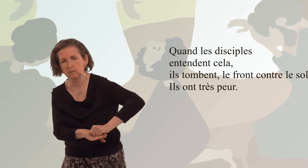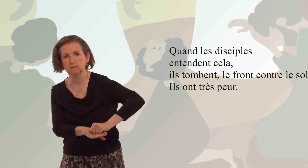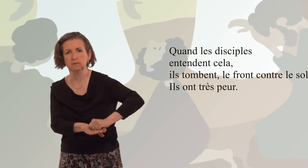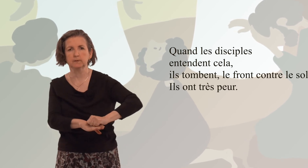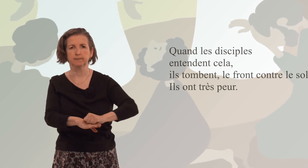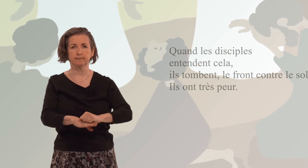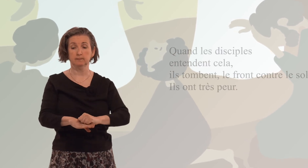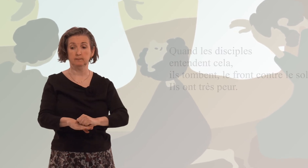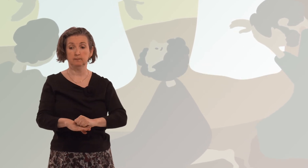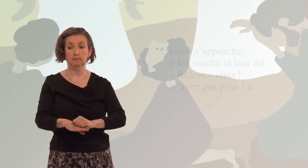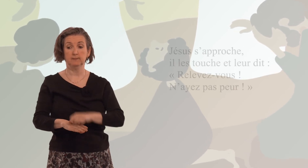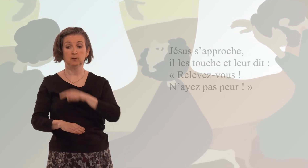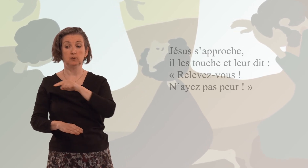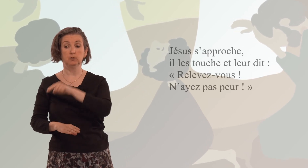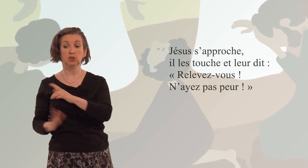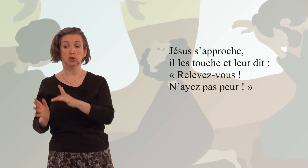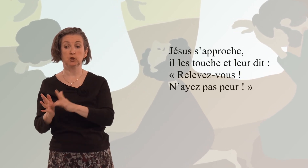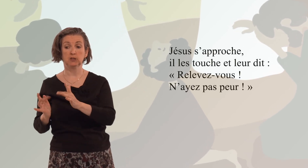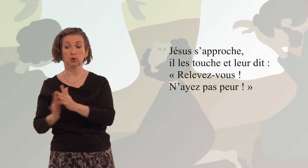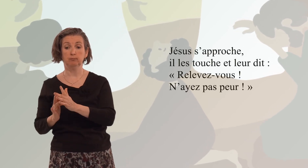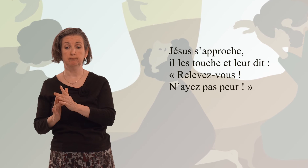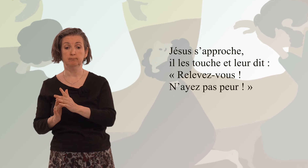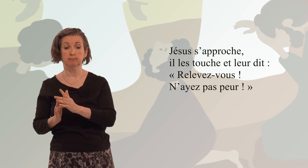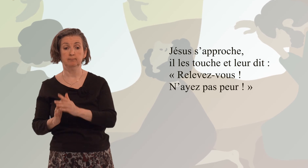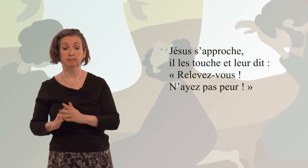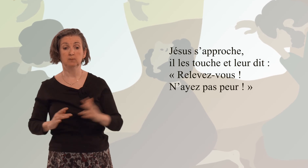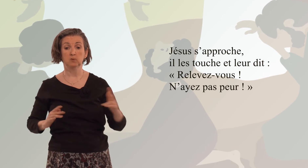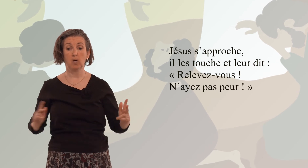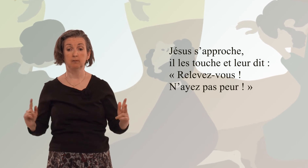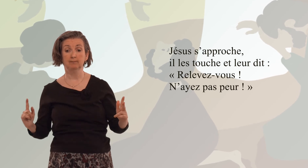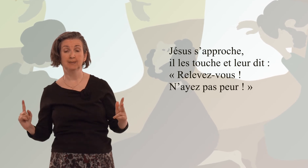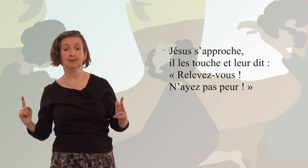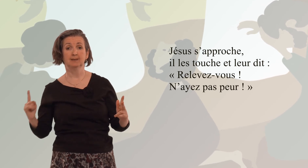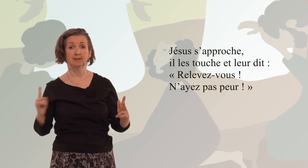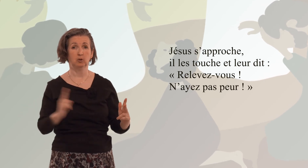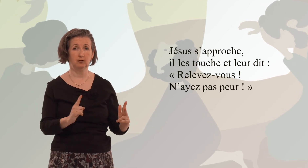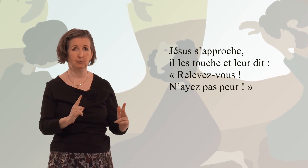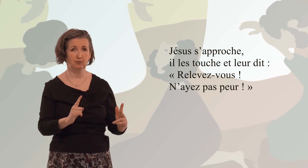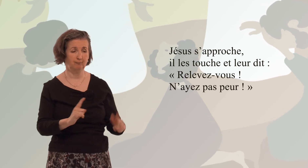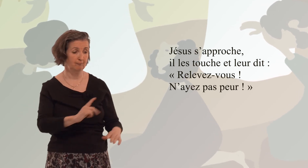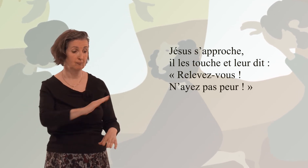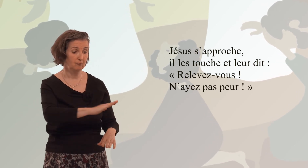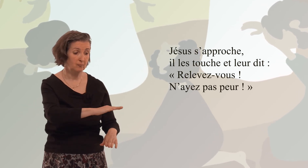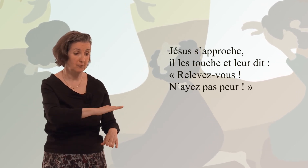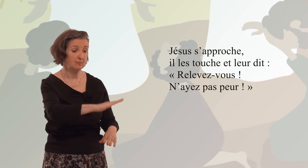Ils ont très peur. Jésus s'approche, il les touche et leur dit